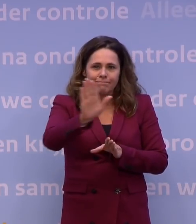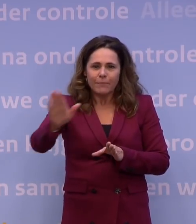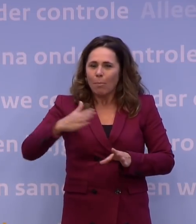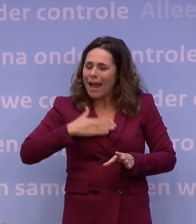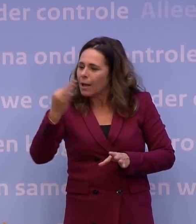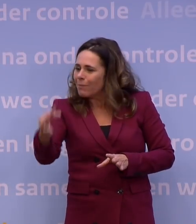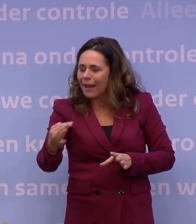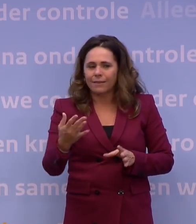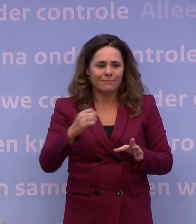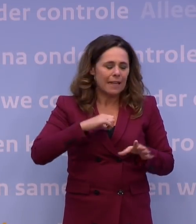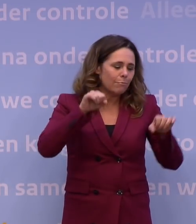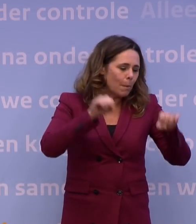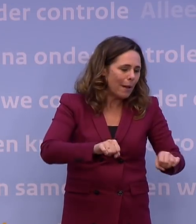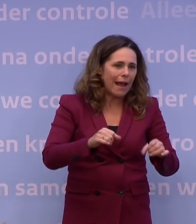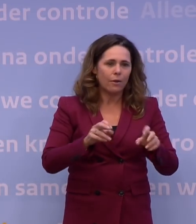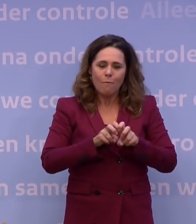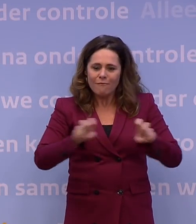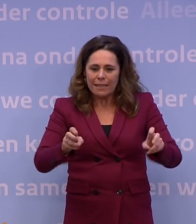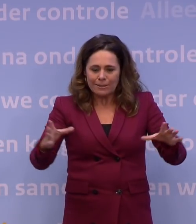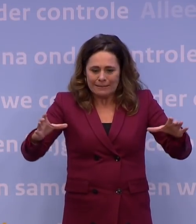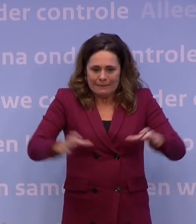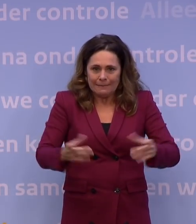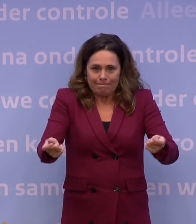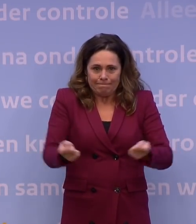die bepalen of we het virus eronder krijgen.